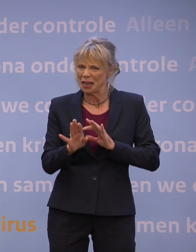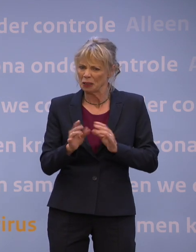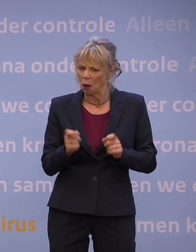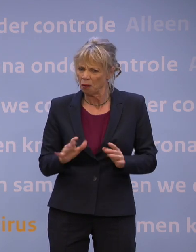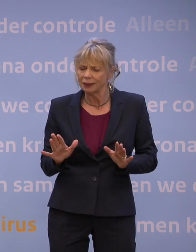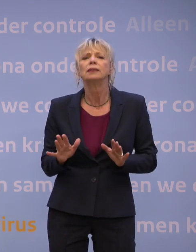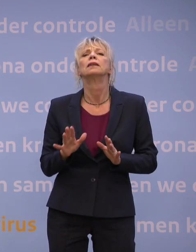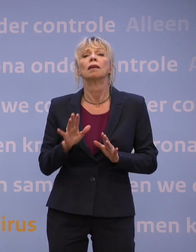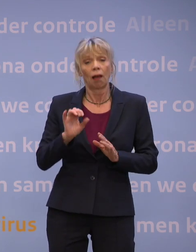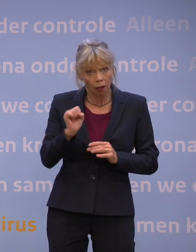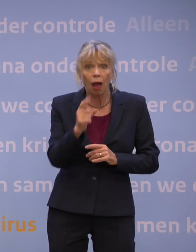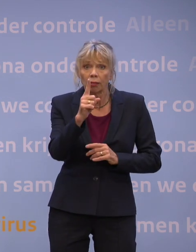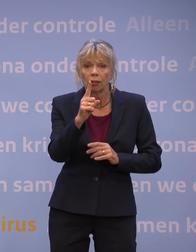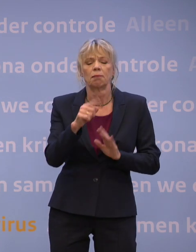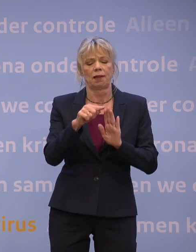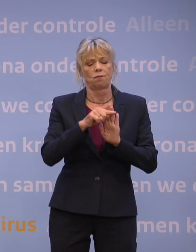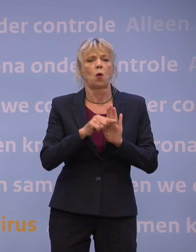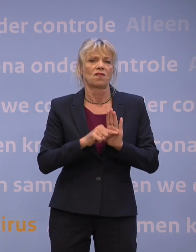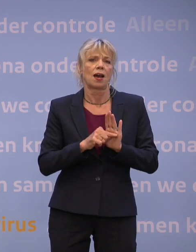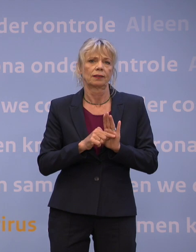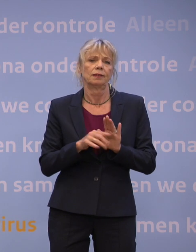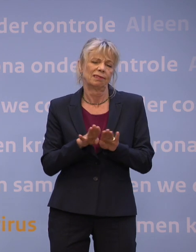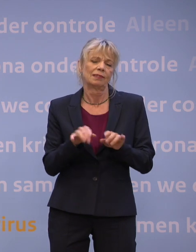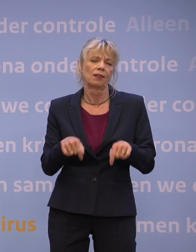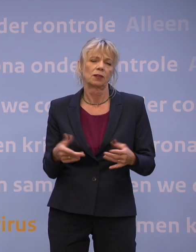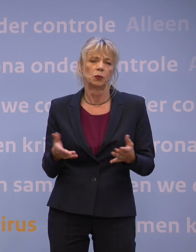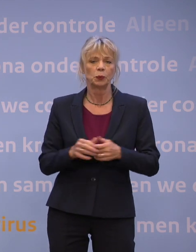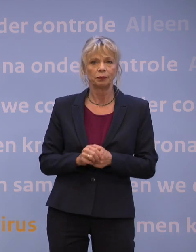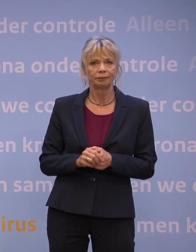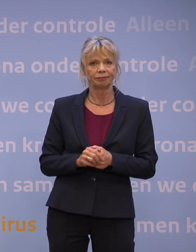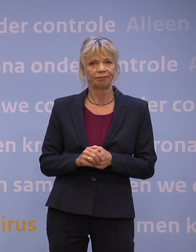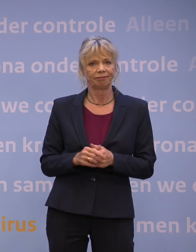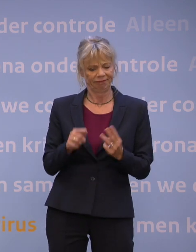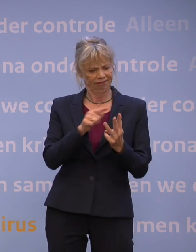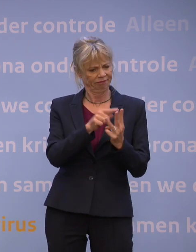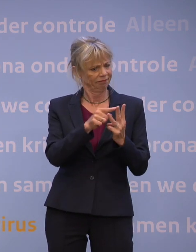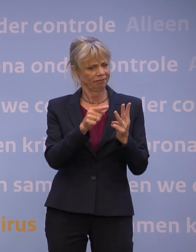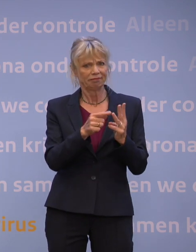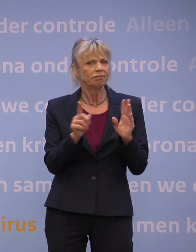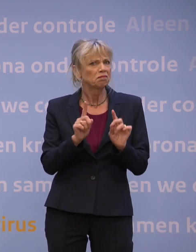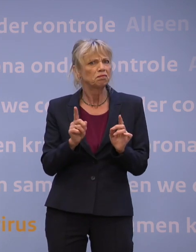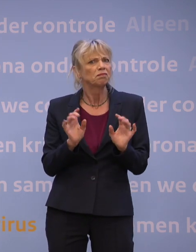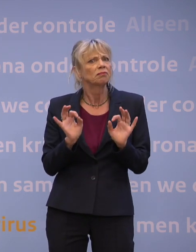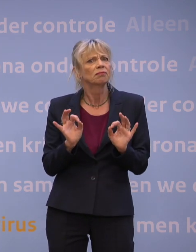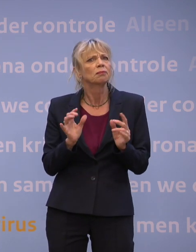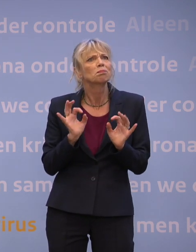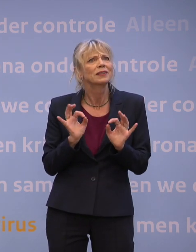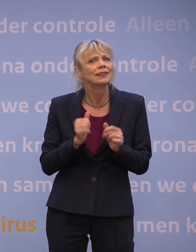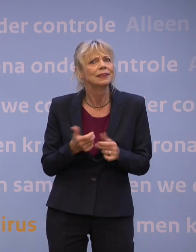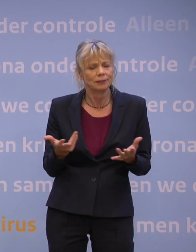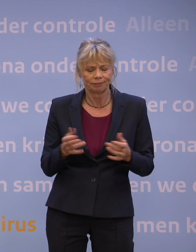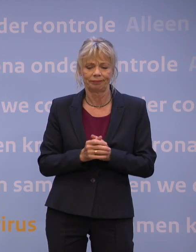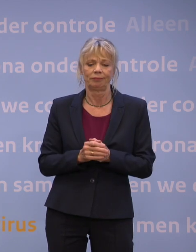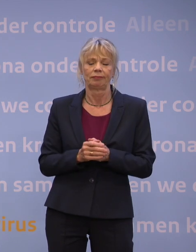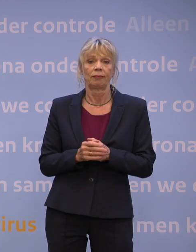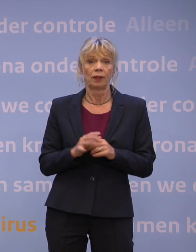voorwaarden, net als nu. Wat betekent dat allemaal concreet? Eén, alles wat